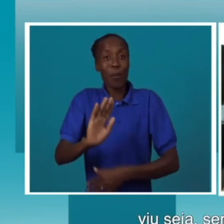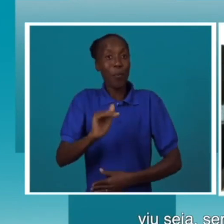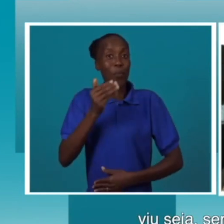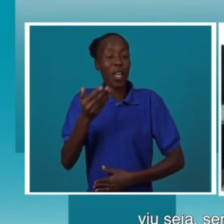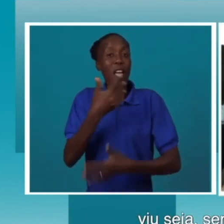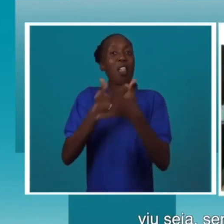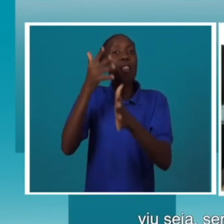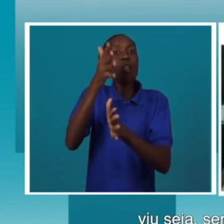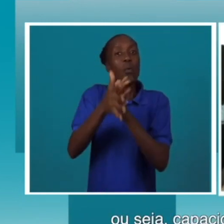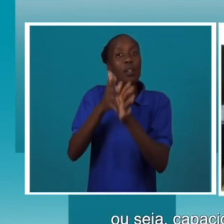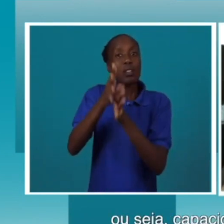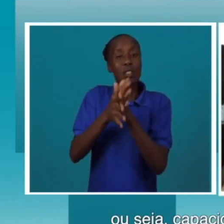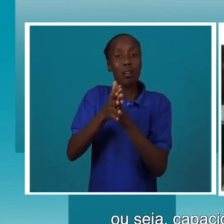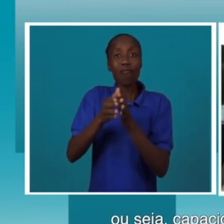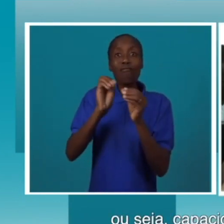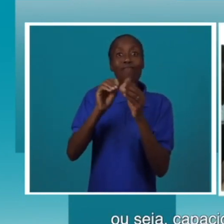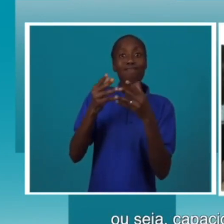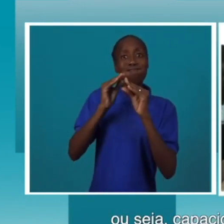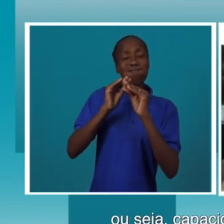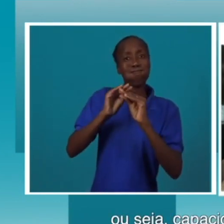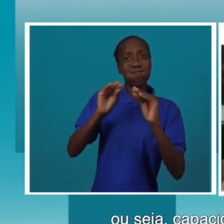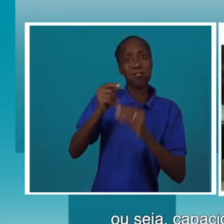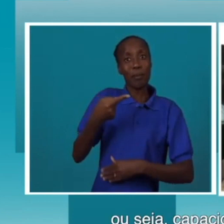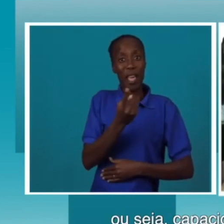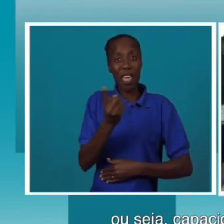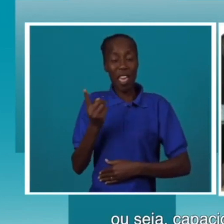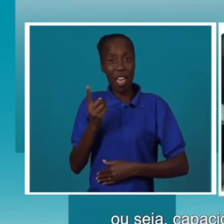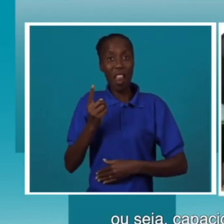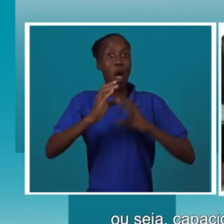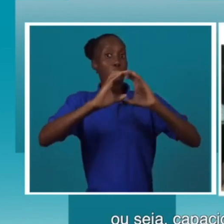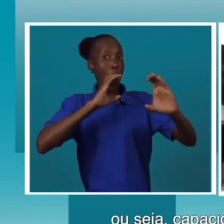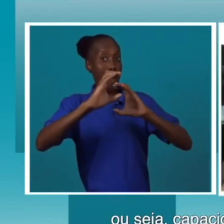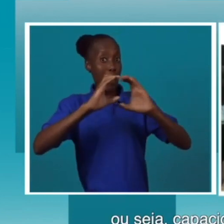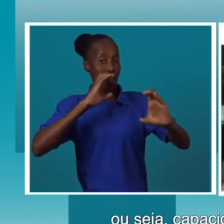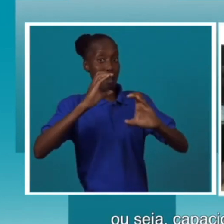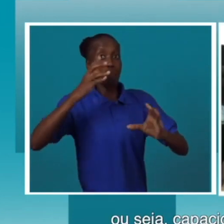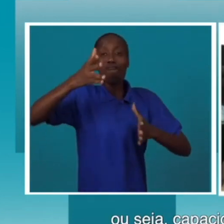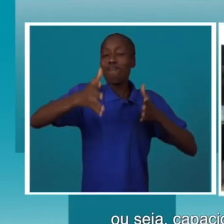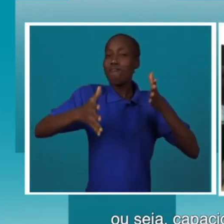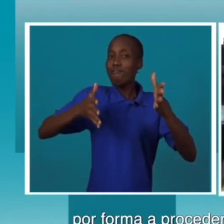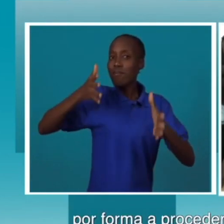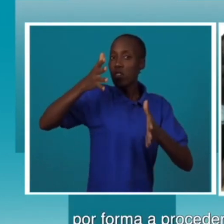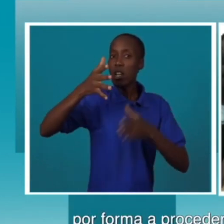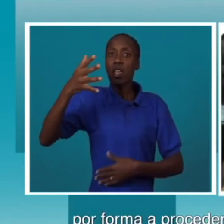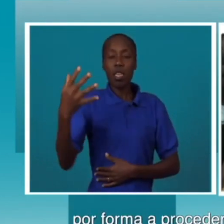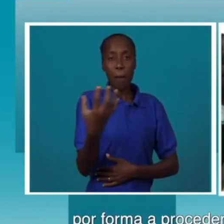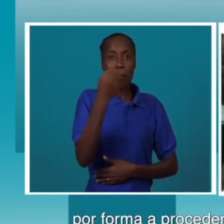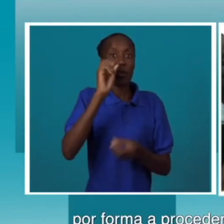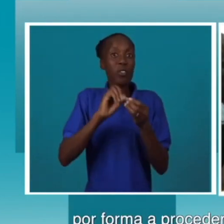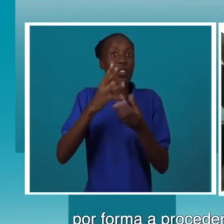língua de sinais, ou seja, da capacidade de comunicação gestual, a fim de proceder a um